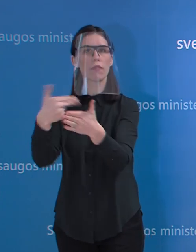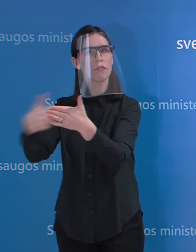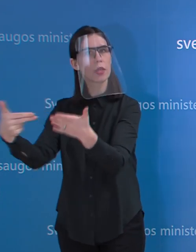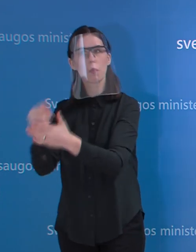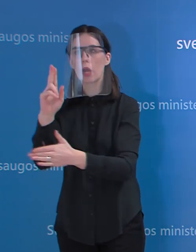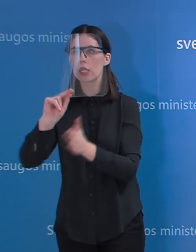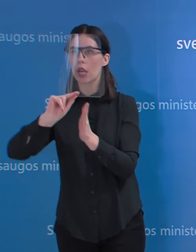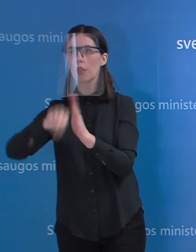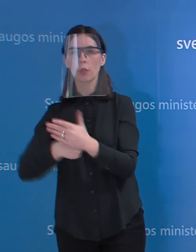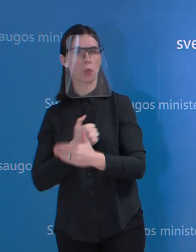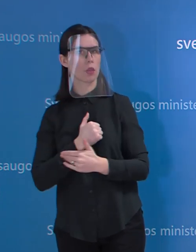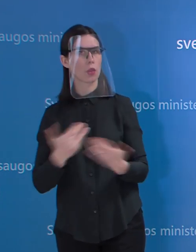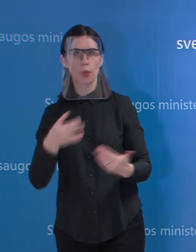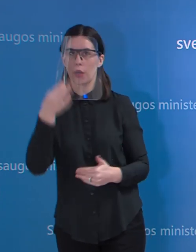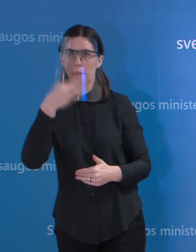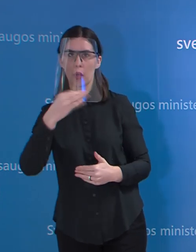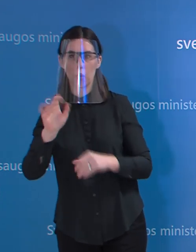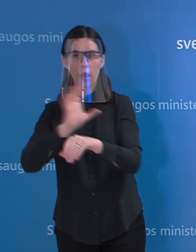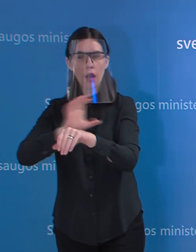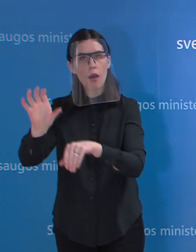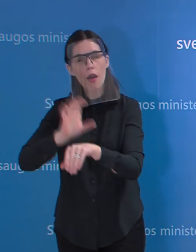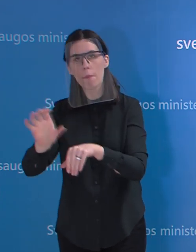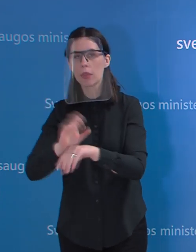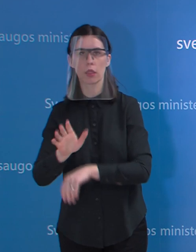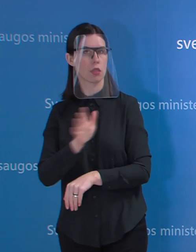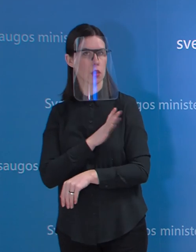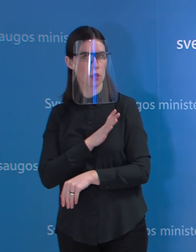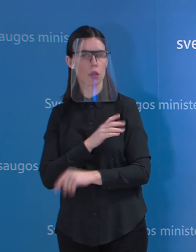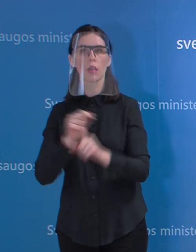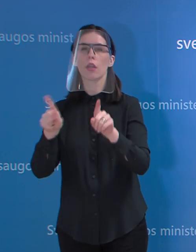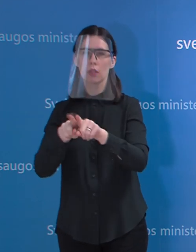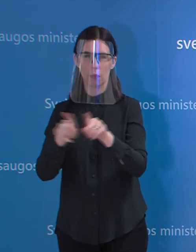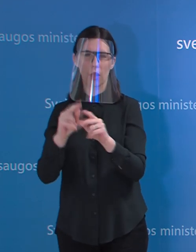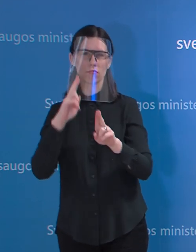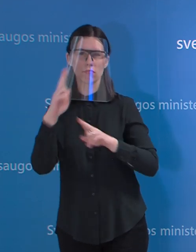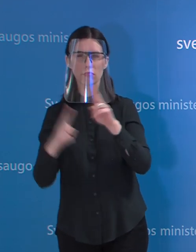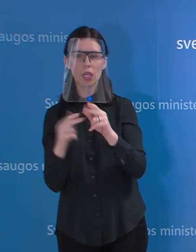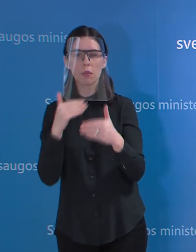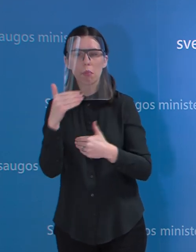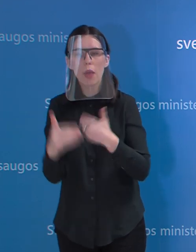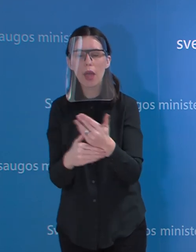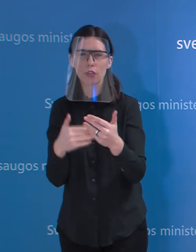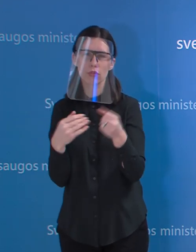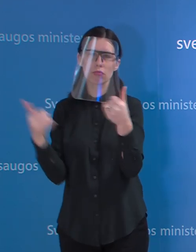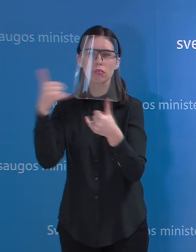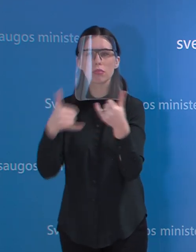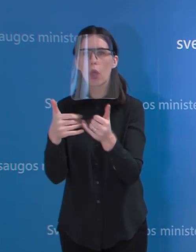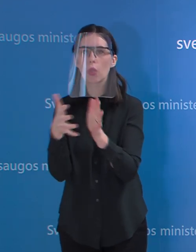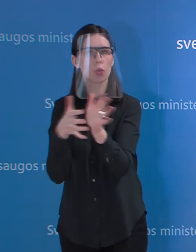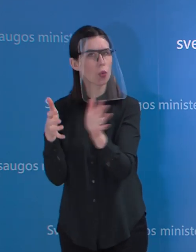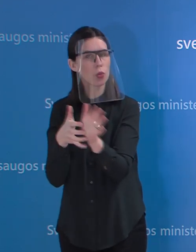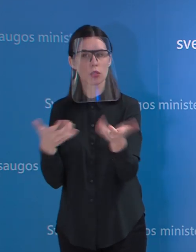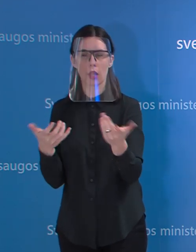Ir kodėl? Gamintojai taip pat pabrėžia, kad pradeda trūkti medžiagų dezinfekciniam skiščiui gaminti. Kokia yra situacija su